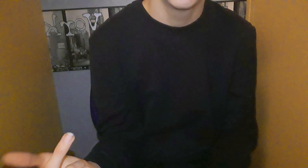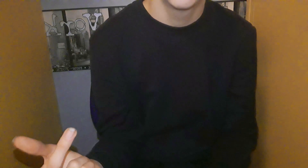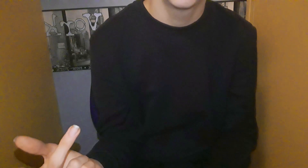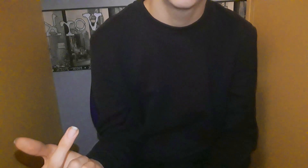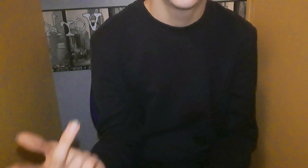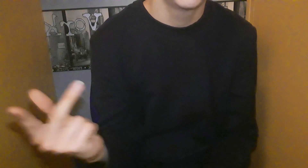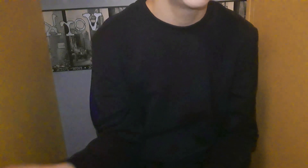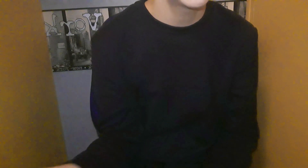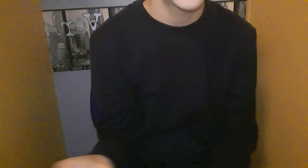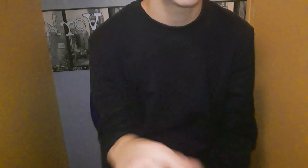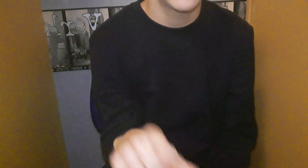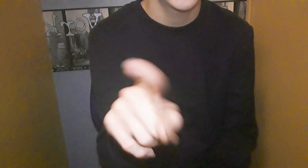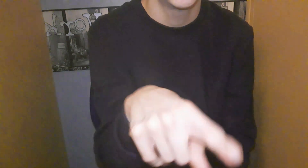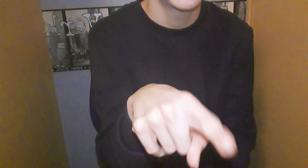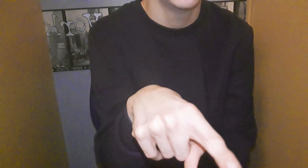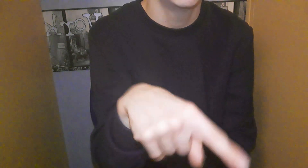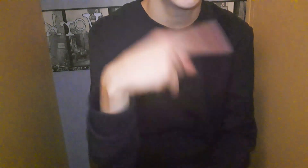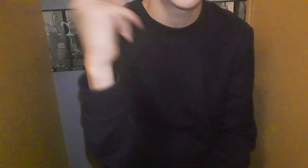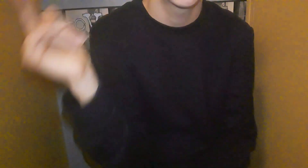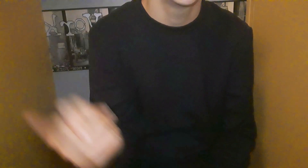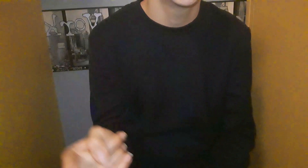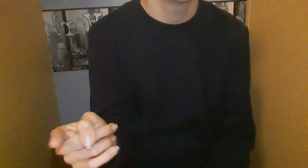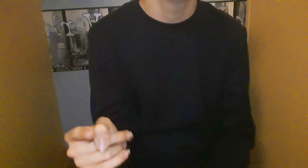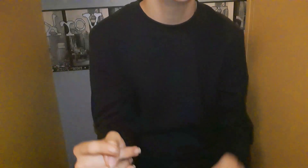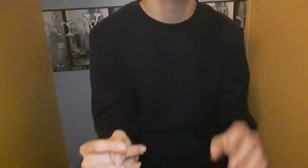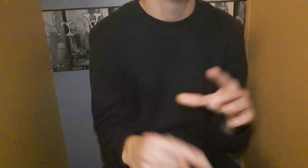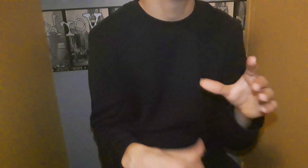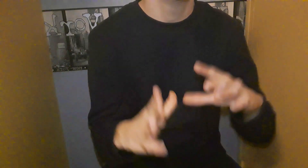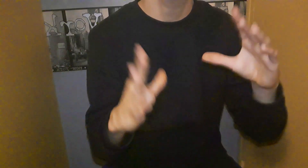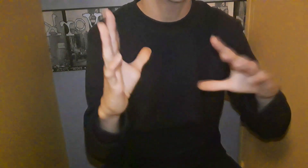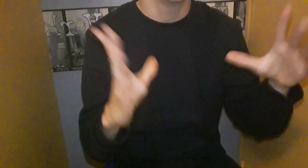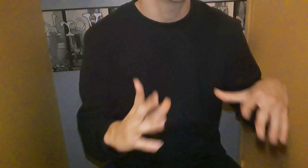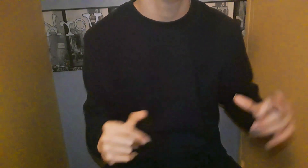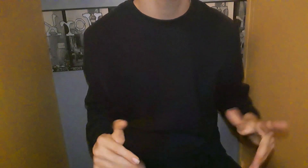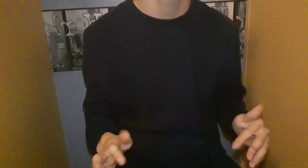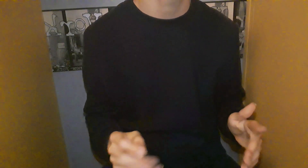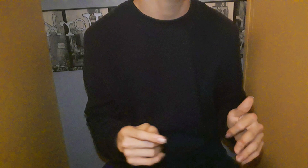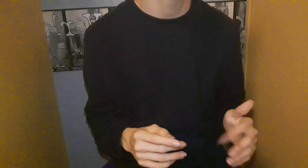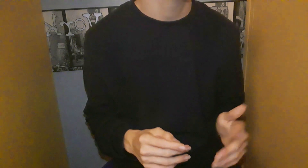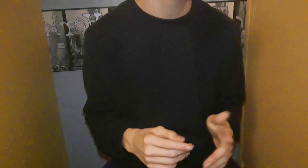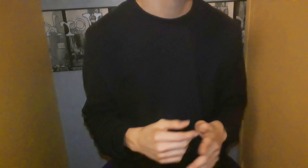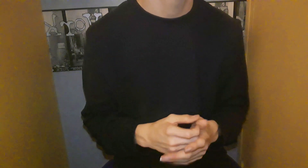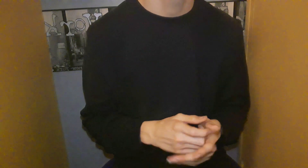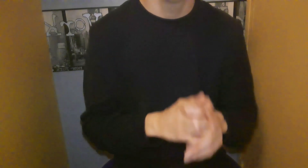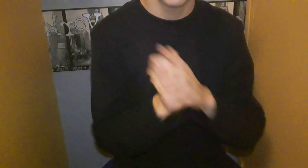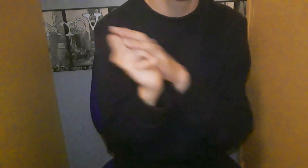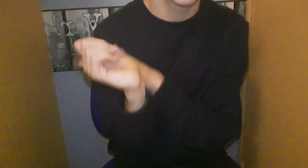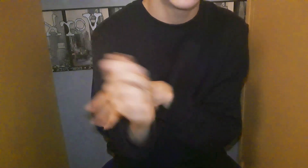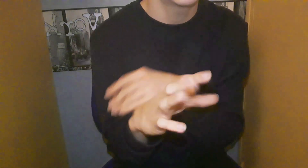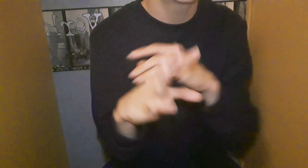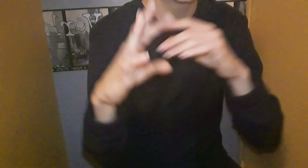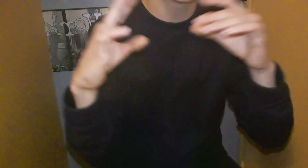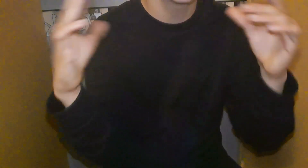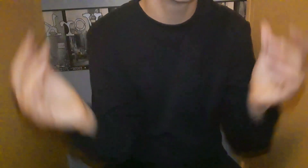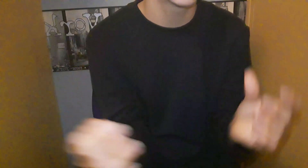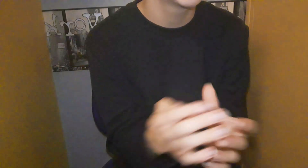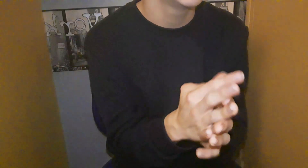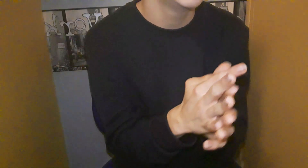Et au montage Par contre Là je vais passer Deux heures Alors une vidéo De mobile En une heure Une heure et demie C'est réglé Parce que bon Avant je m'étais Très longtemps En montée De vidéo